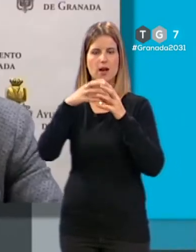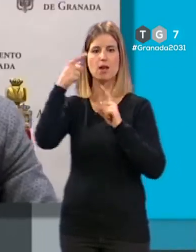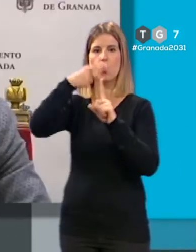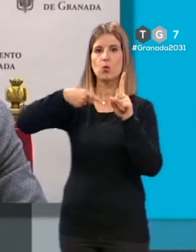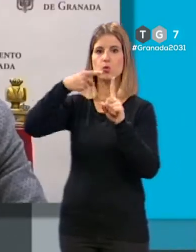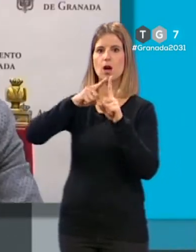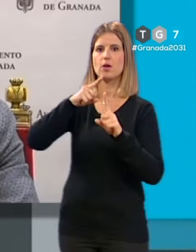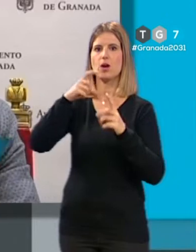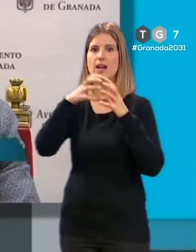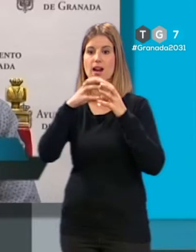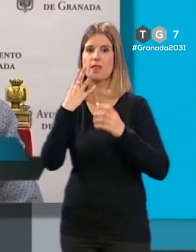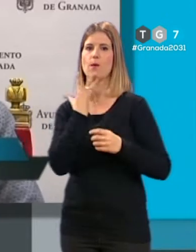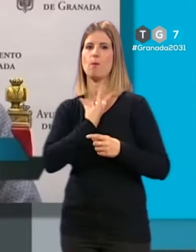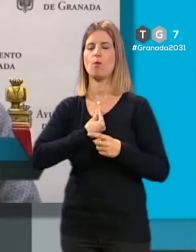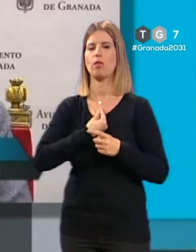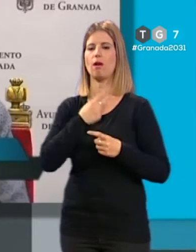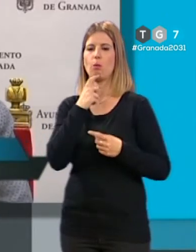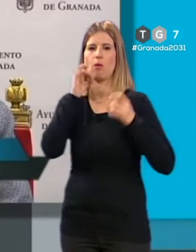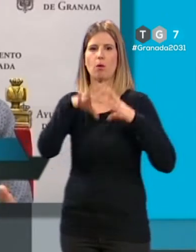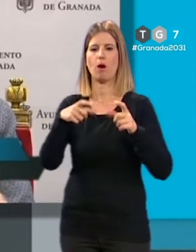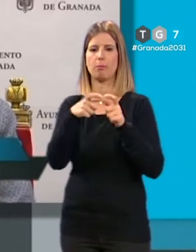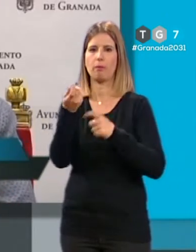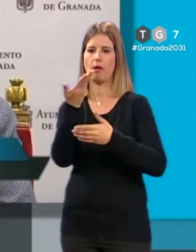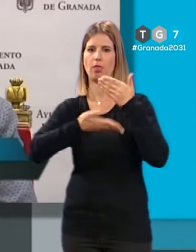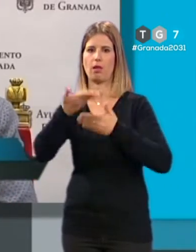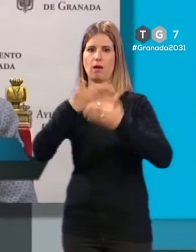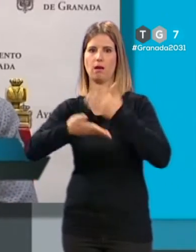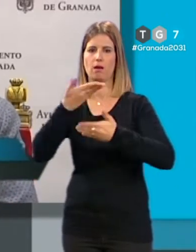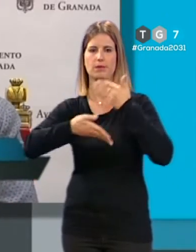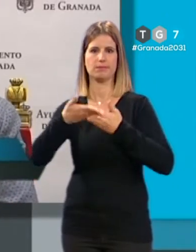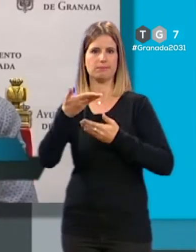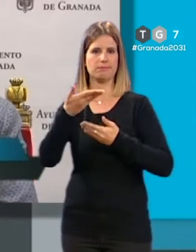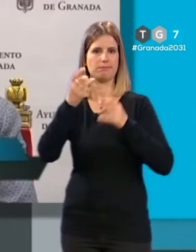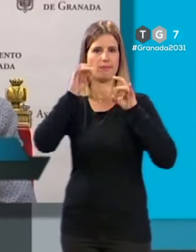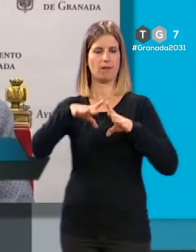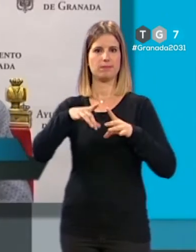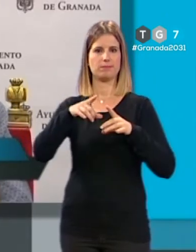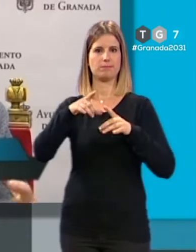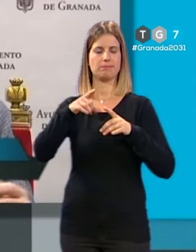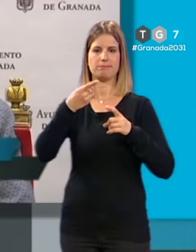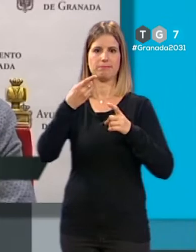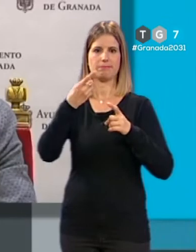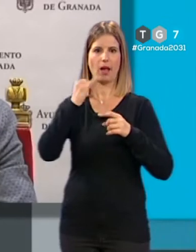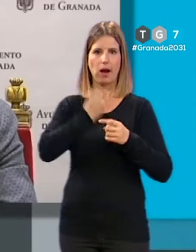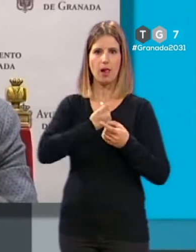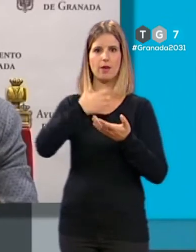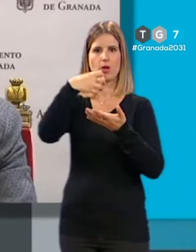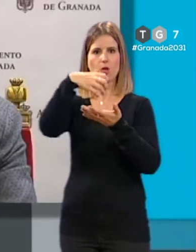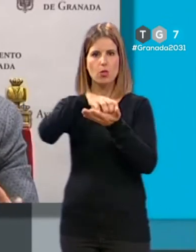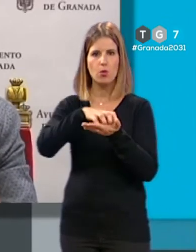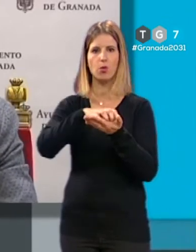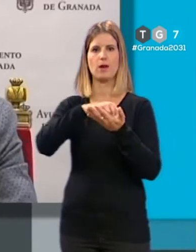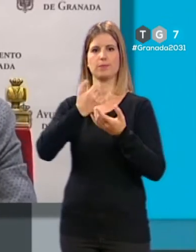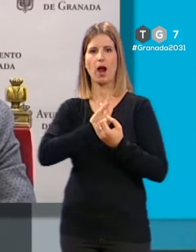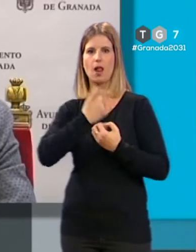y Granada como auténticos cromos sometidos a un cambalache que genera no solo dudas, permítanme